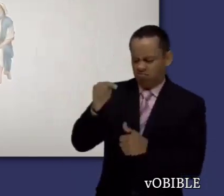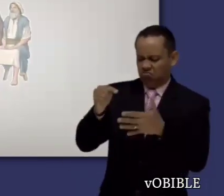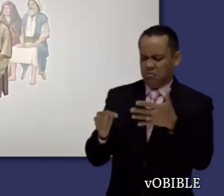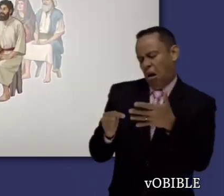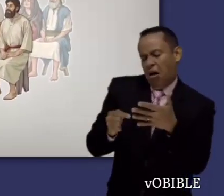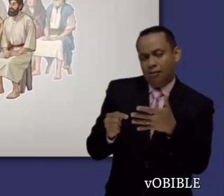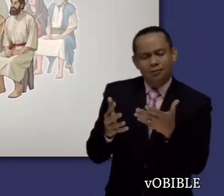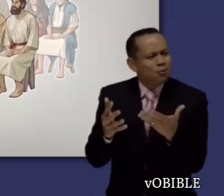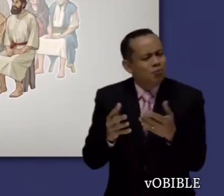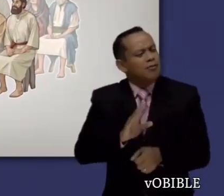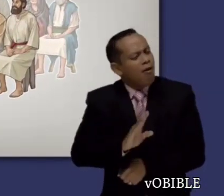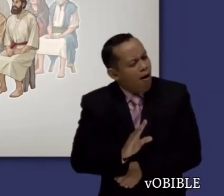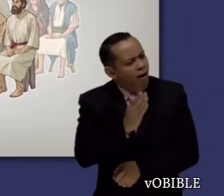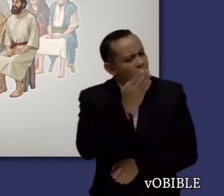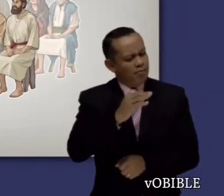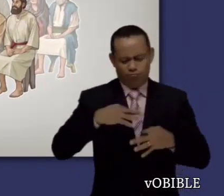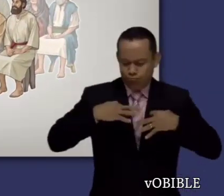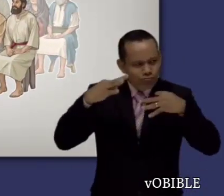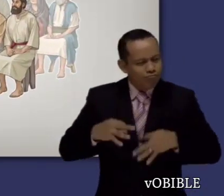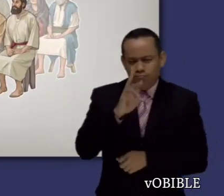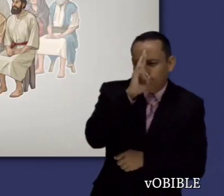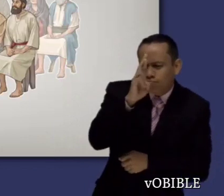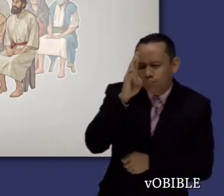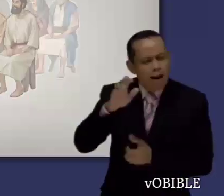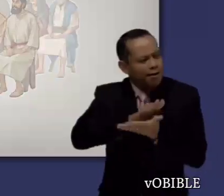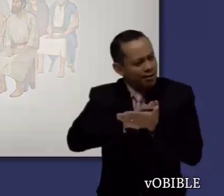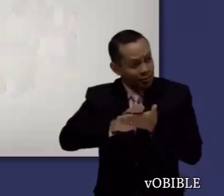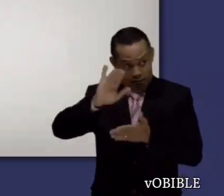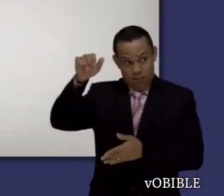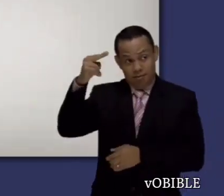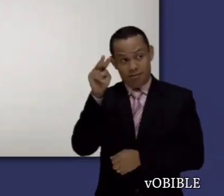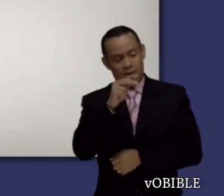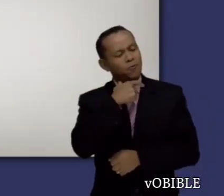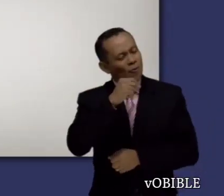y que se pongan la nueva, que está de acuerdo con la voluntad de Jehová.